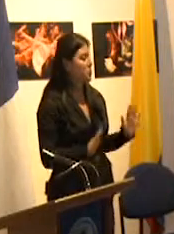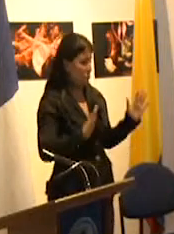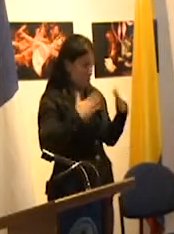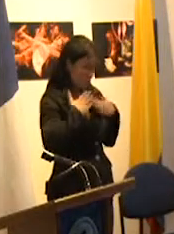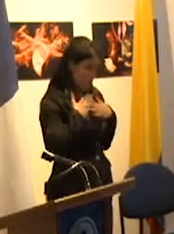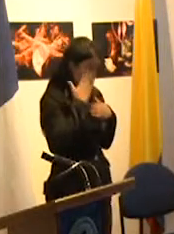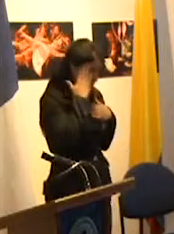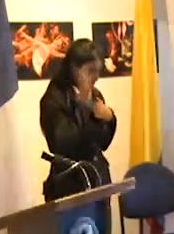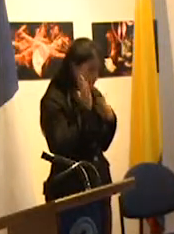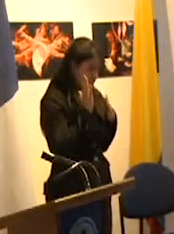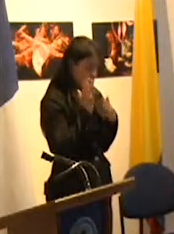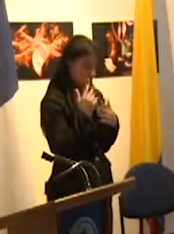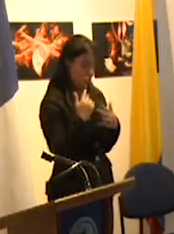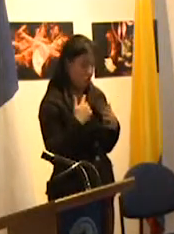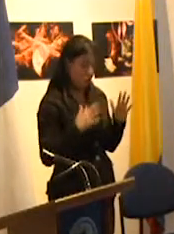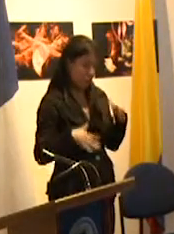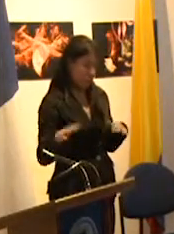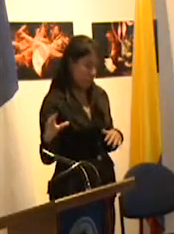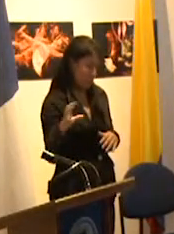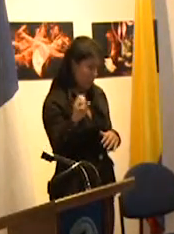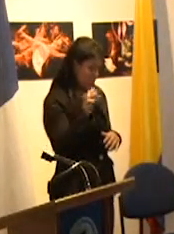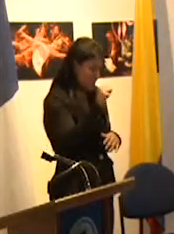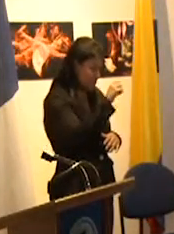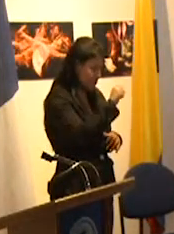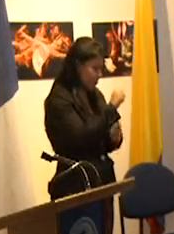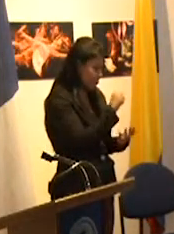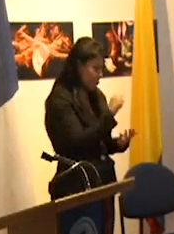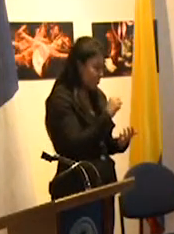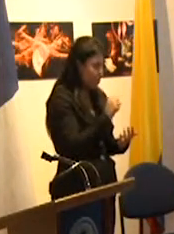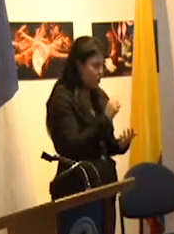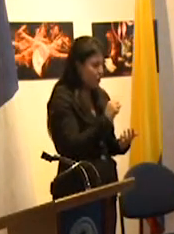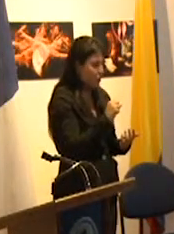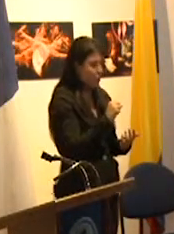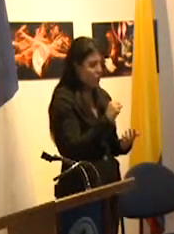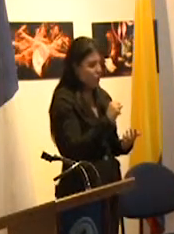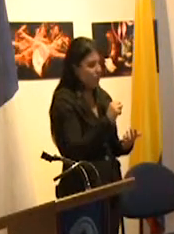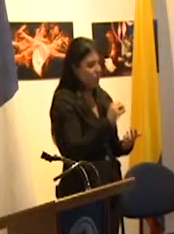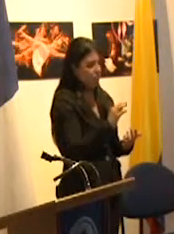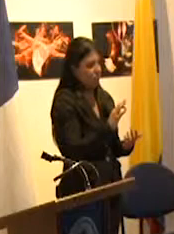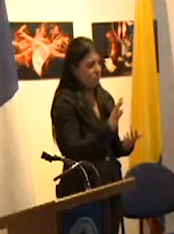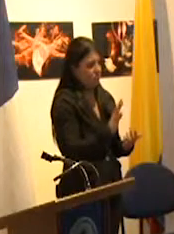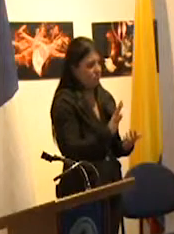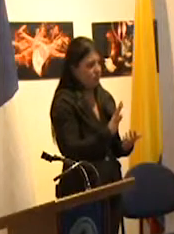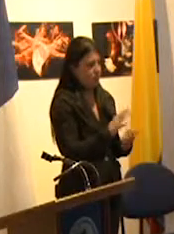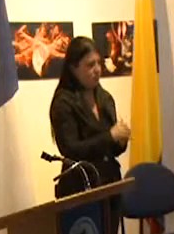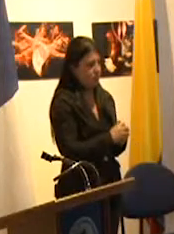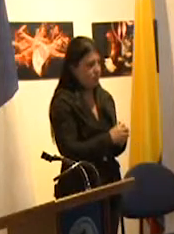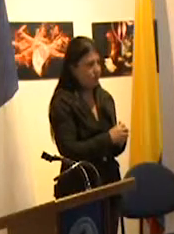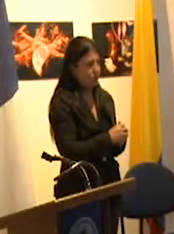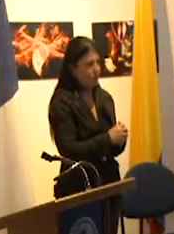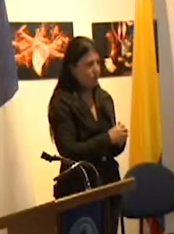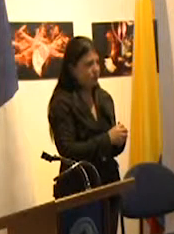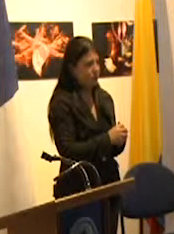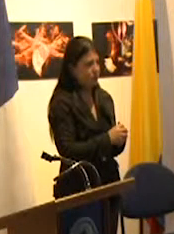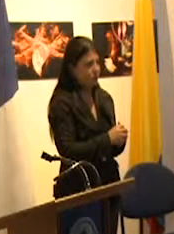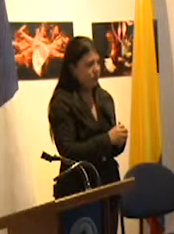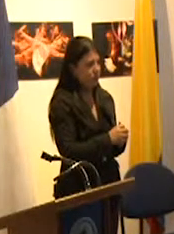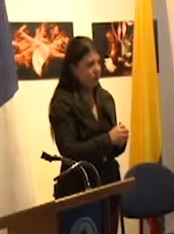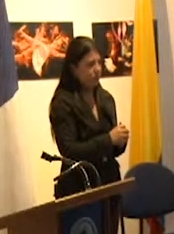lo que sé y me doy cuenta es que en materia de